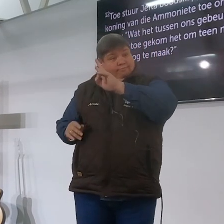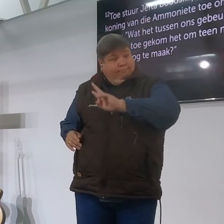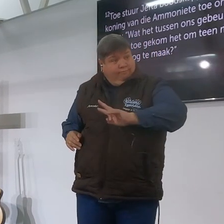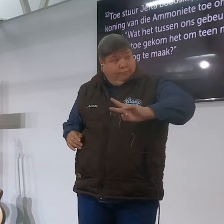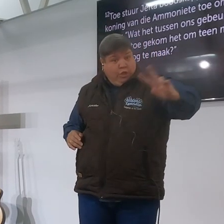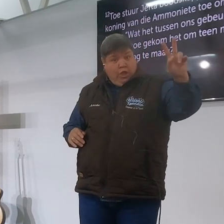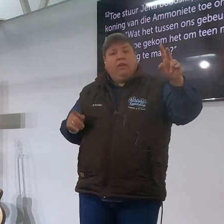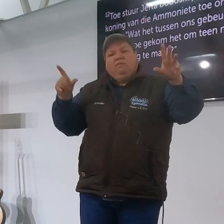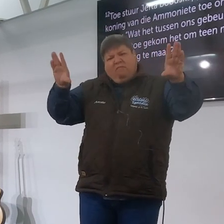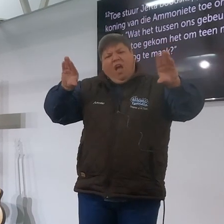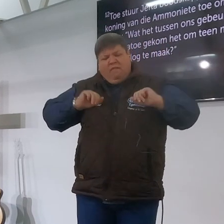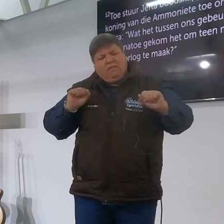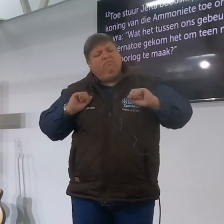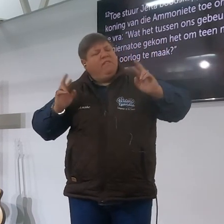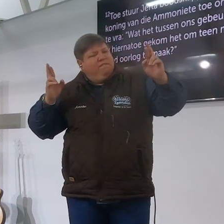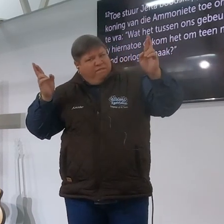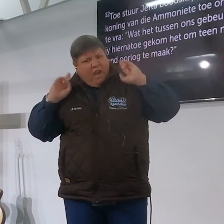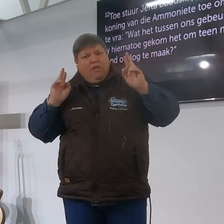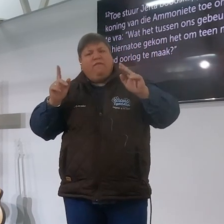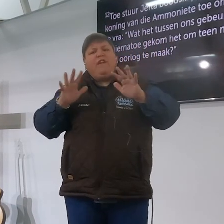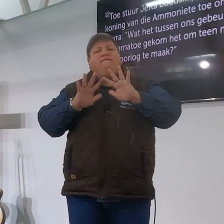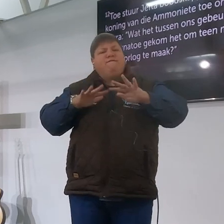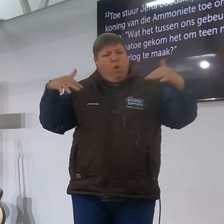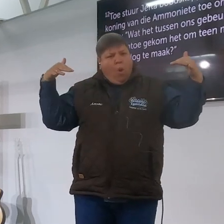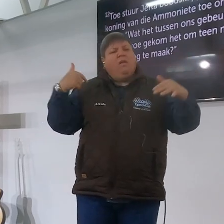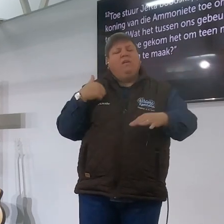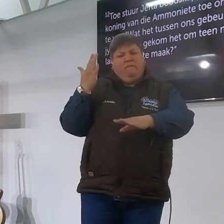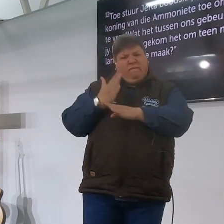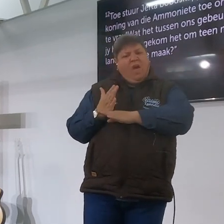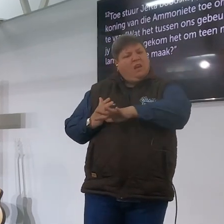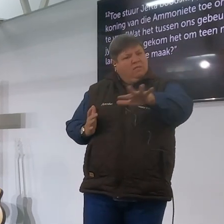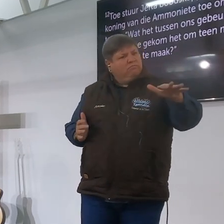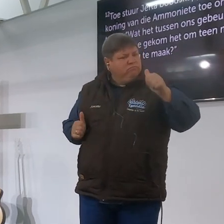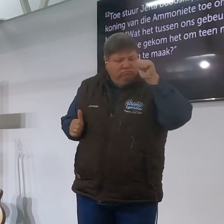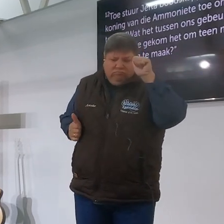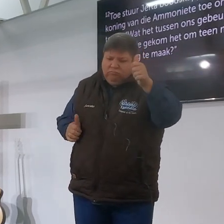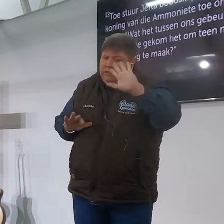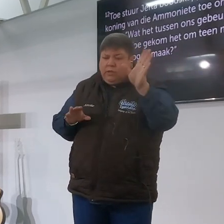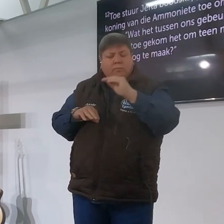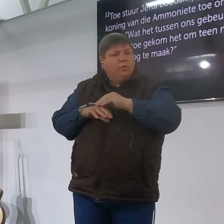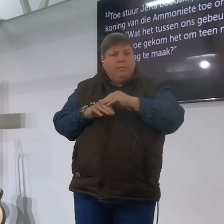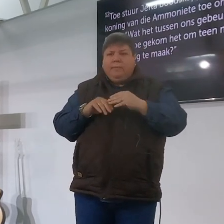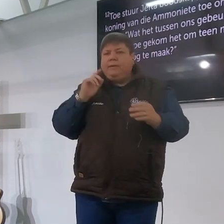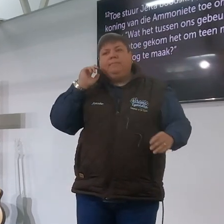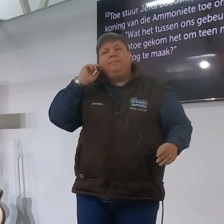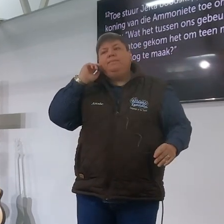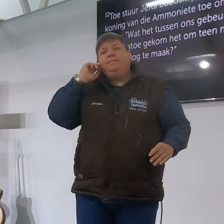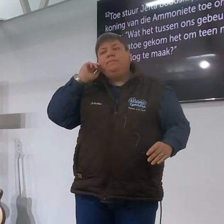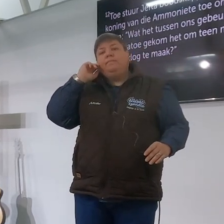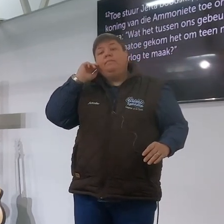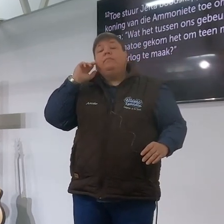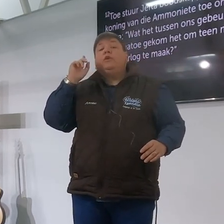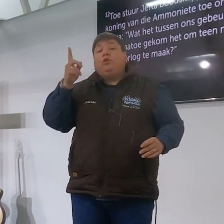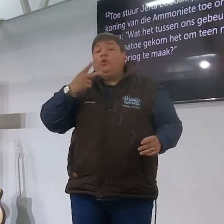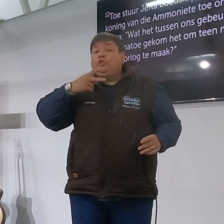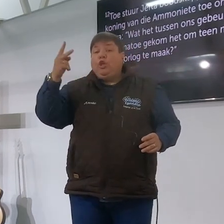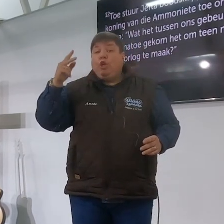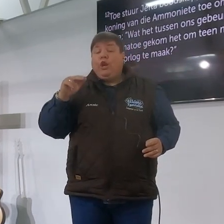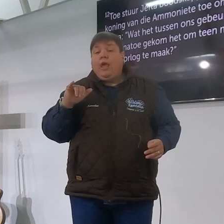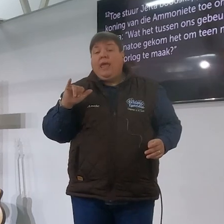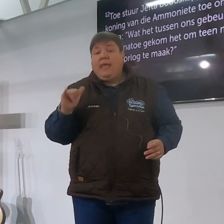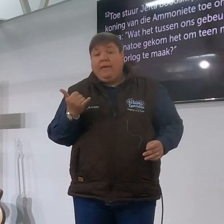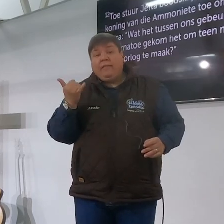aanvaard dadelijk verantwoordelijkheid vir die volk hy gaan nou dadelijk sy verantwoordelijkhede opneem en ons lees toestier jeft daar